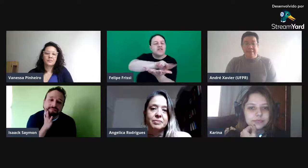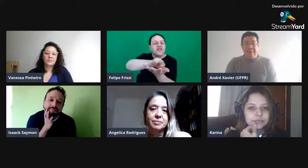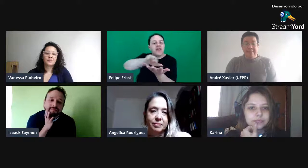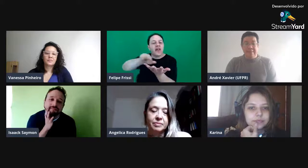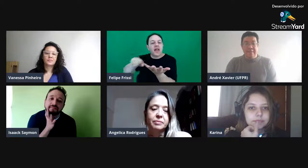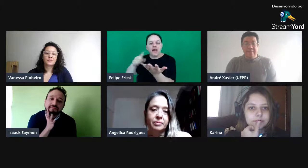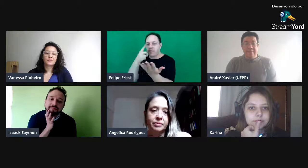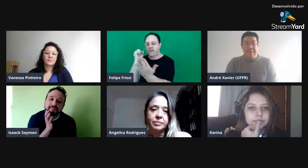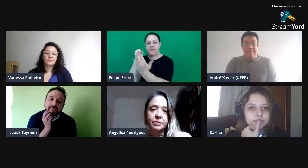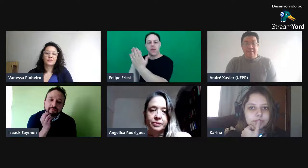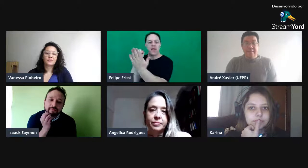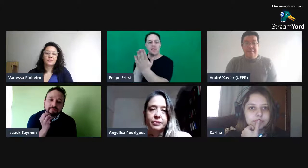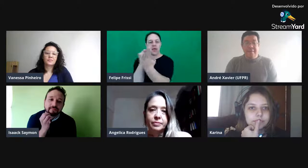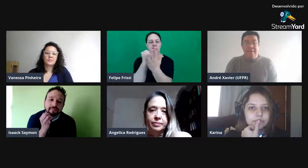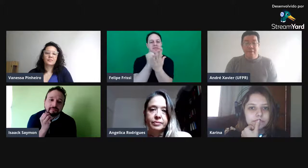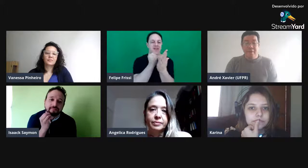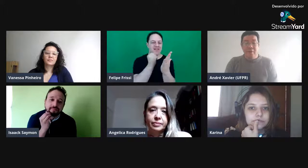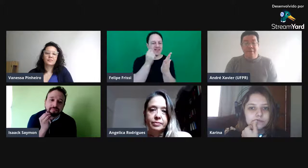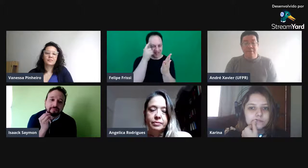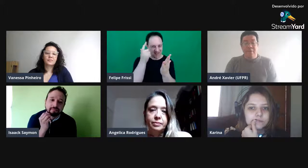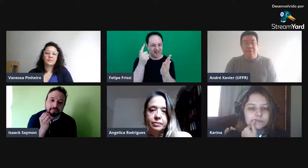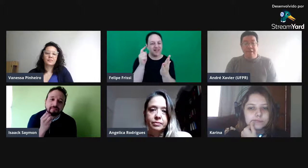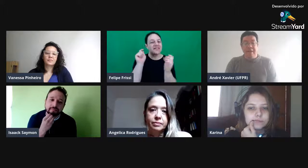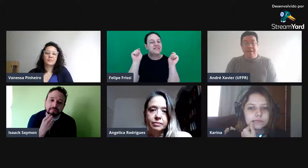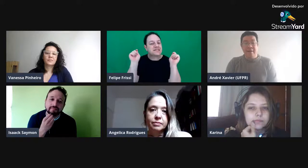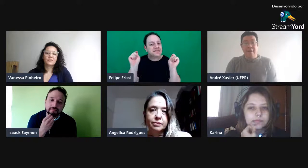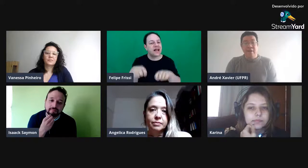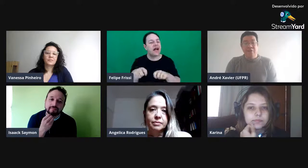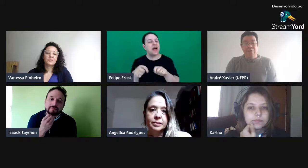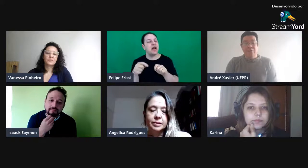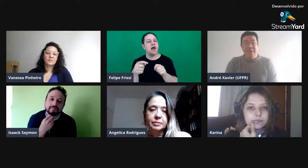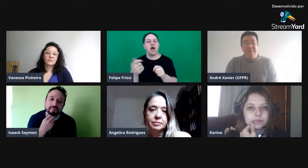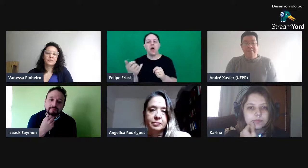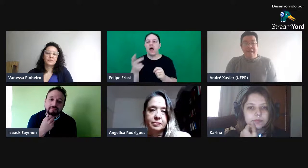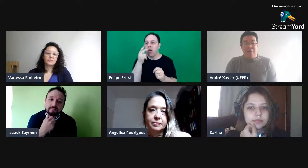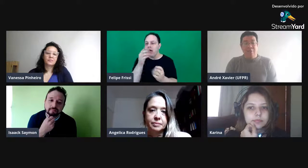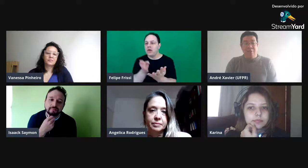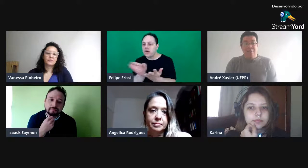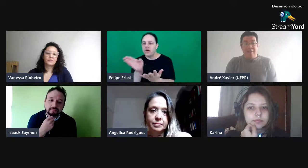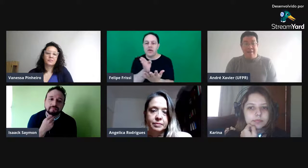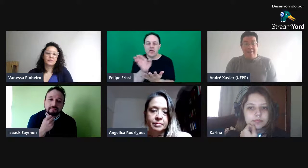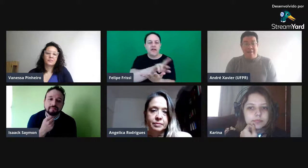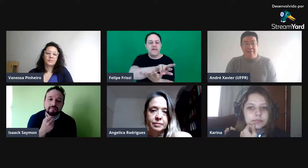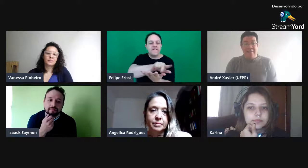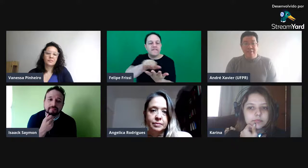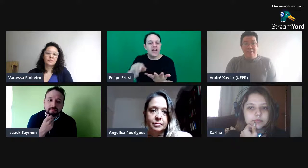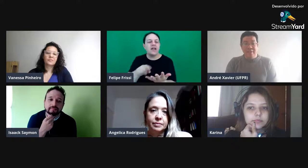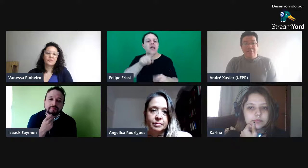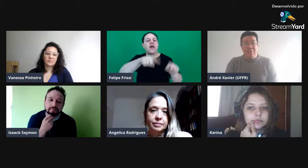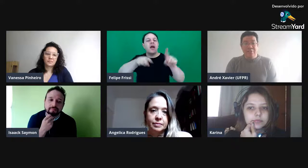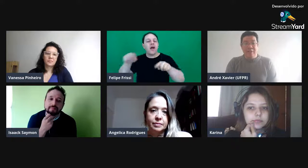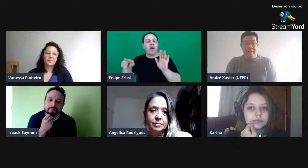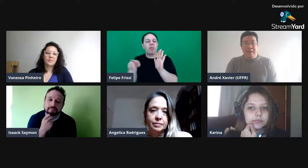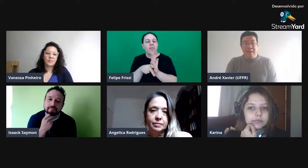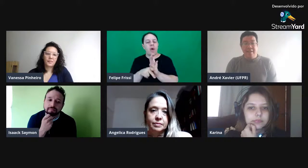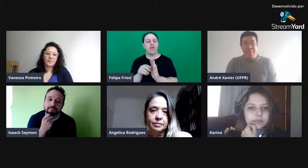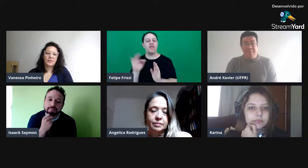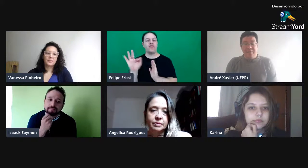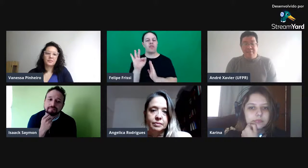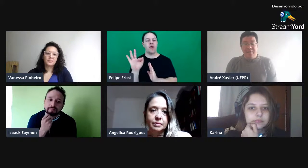que possam indicar os diferentes graus de formalidade, em vez de focar exclusivamente